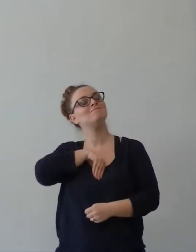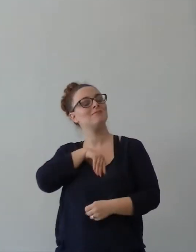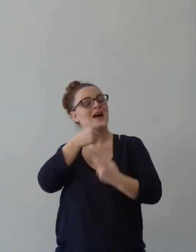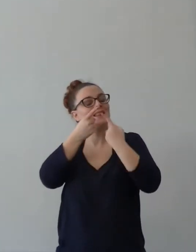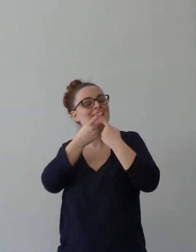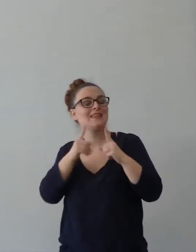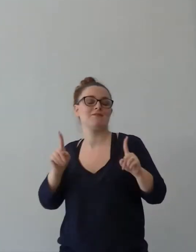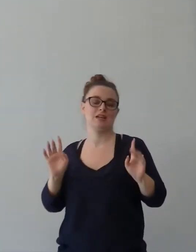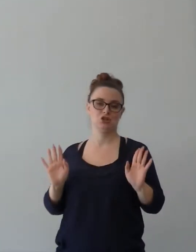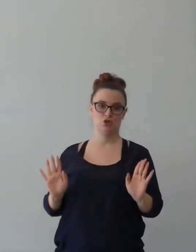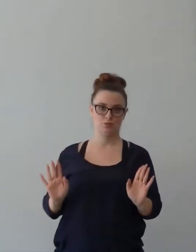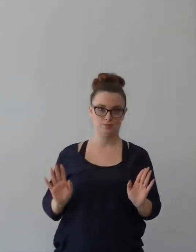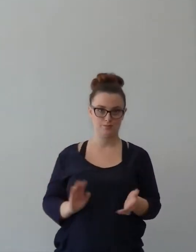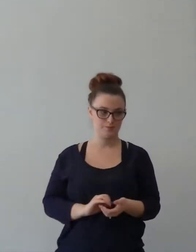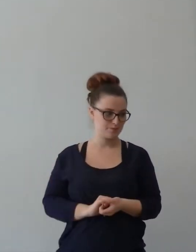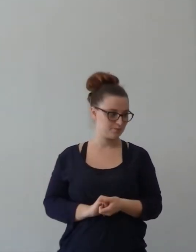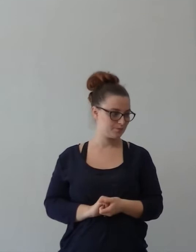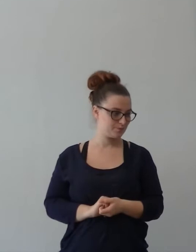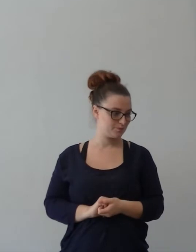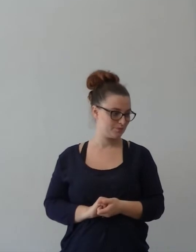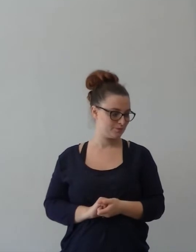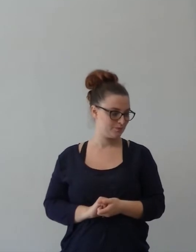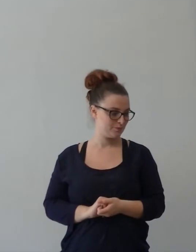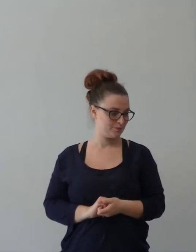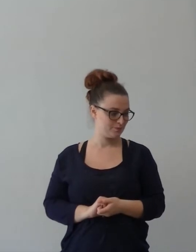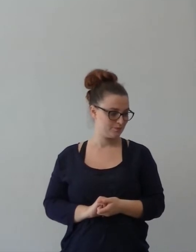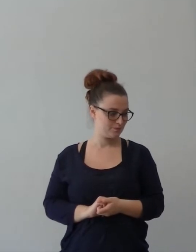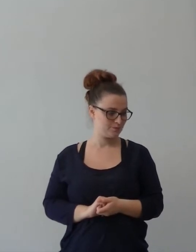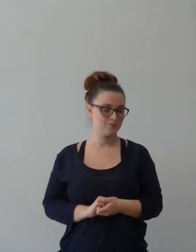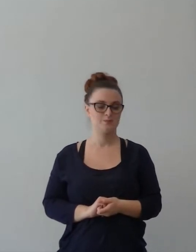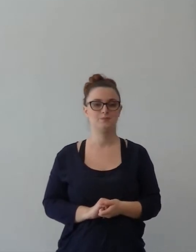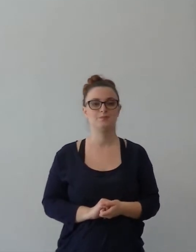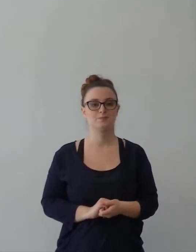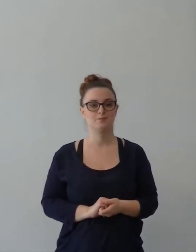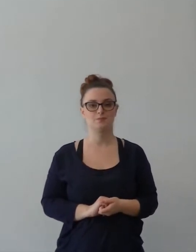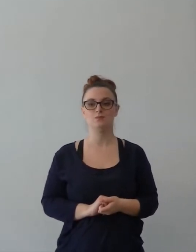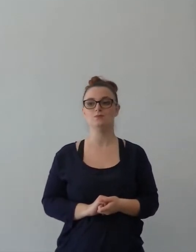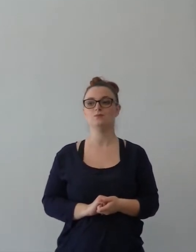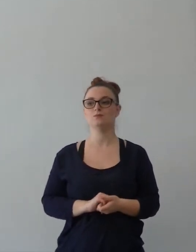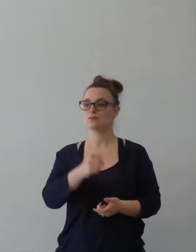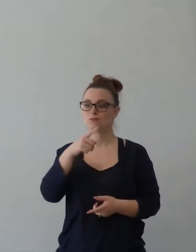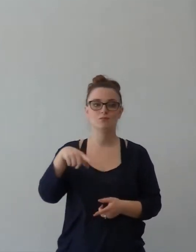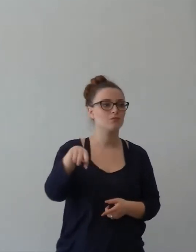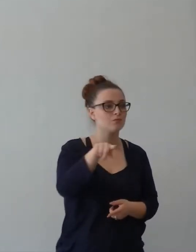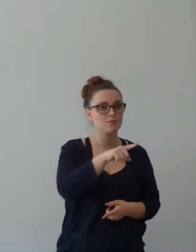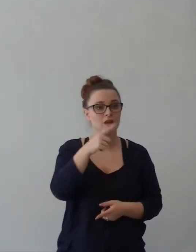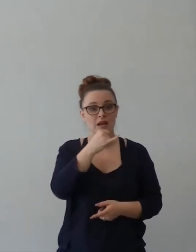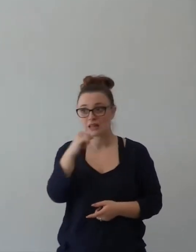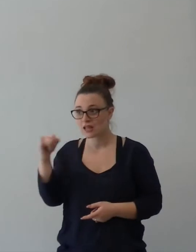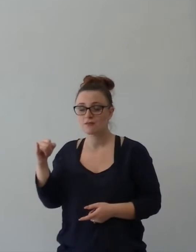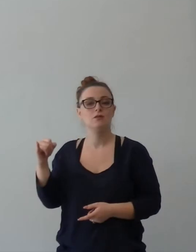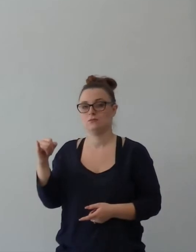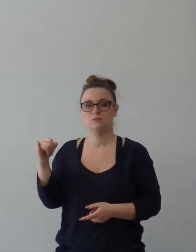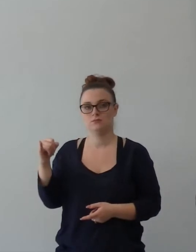Per cui non la mettete sul personale e non scusate che siete pessimisti. Allora, come faccio ad avere